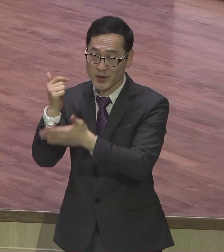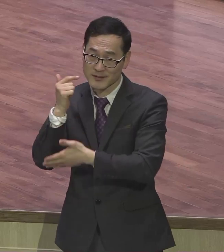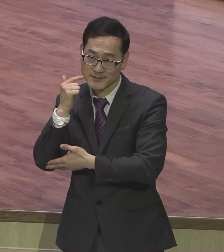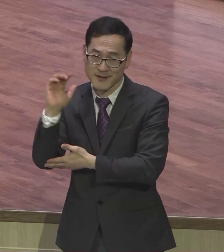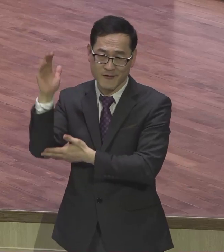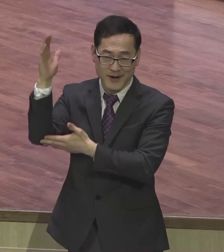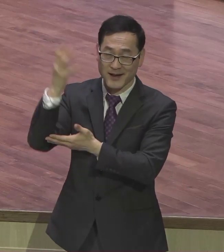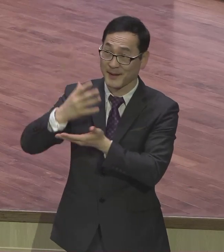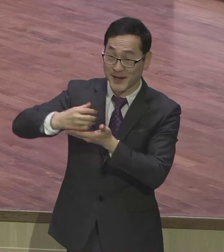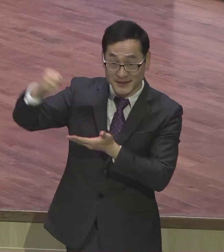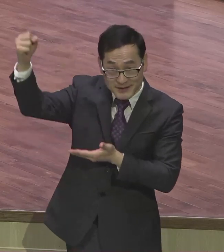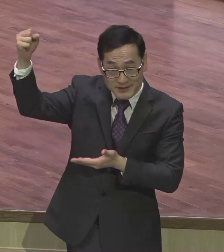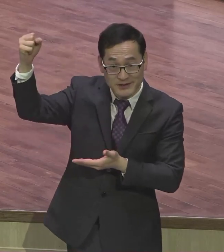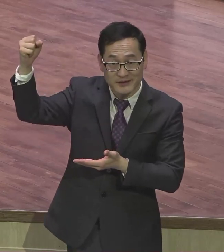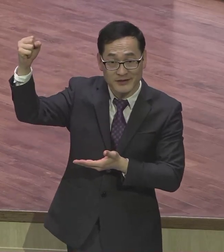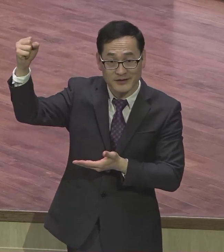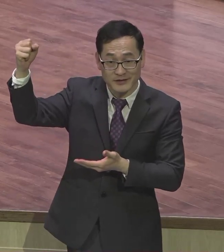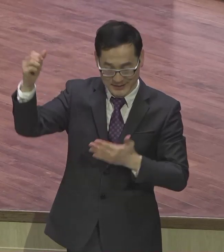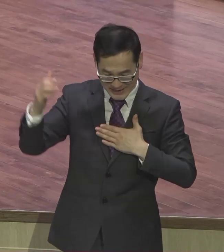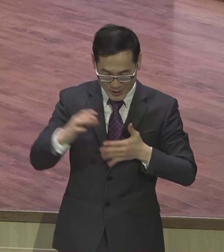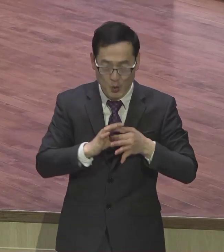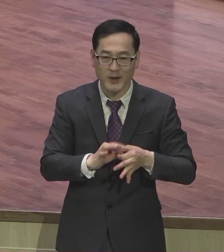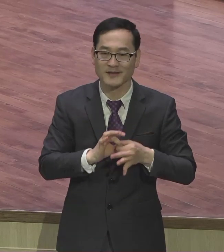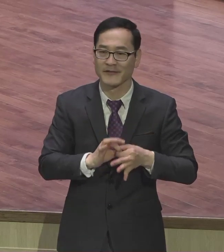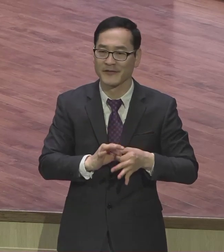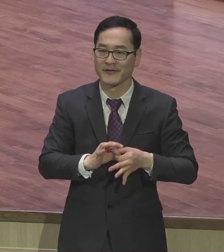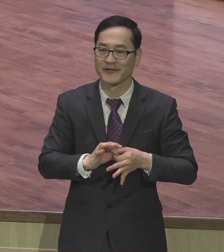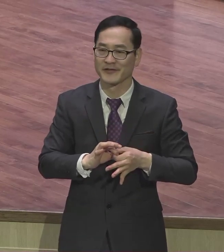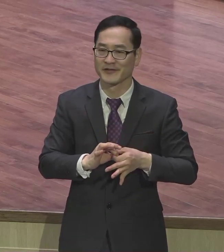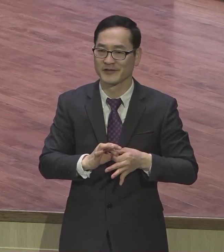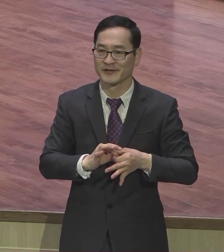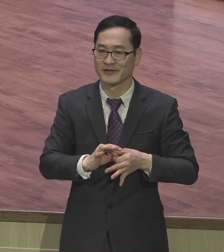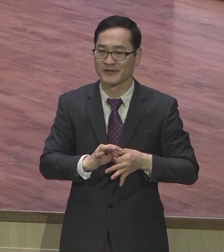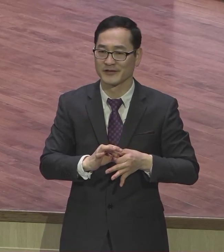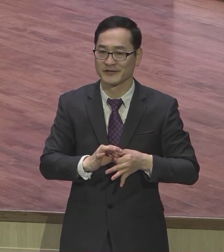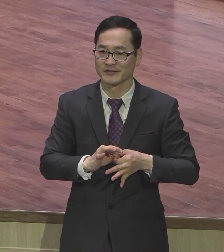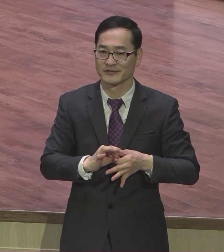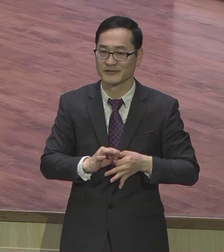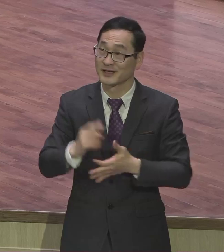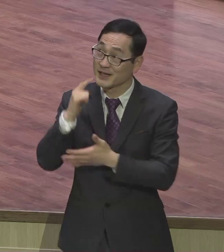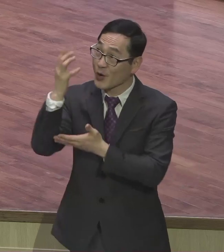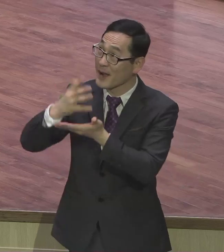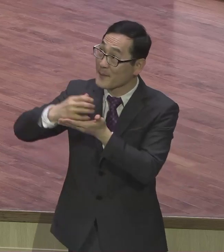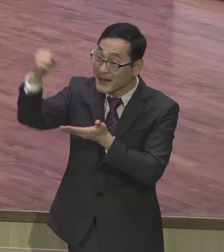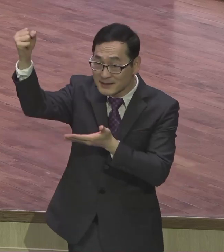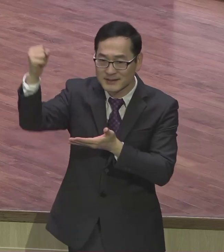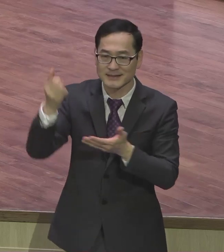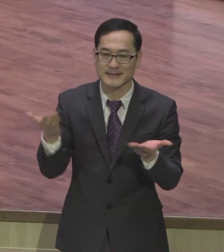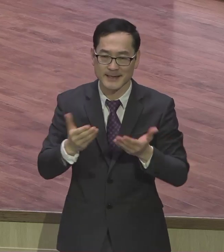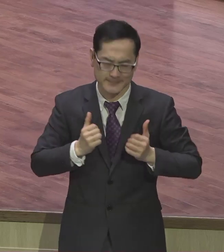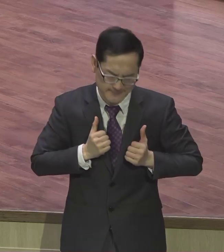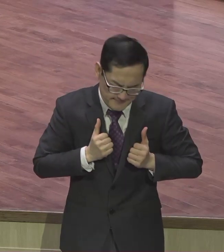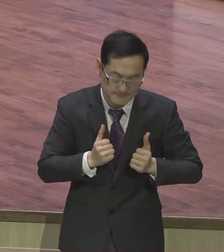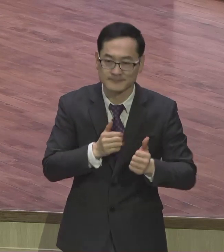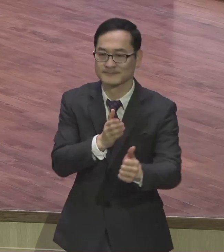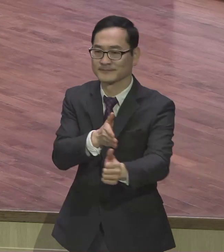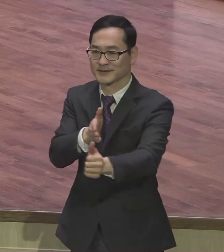이런 신앙생활 이 일에 무한도전하시기를 지엄으로 축복합니다 그럼 첫째로 오직과